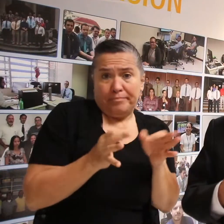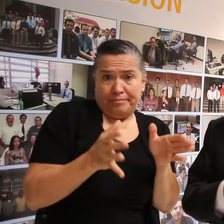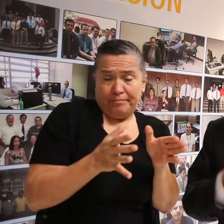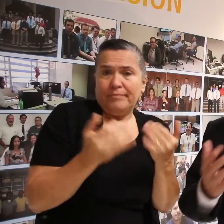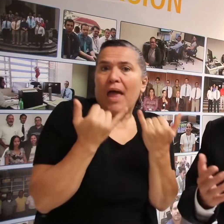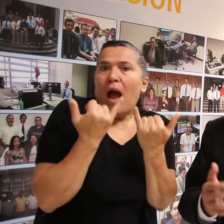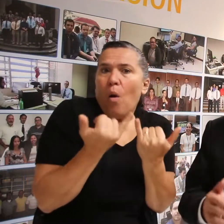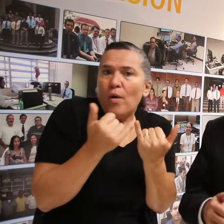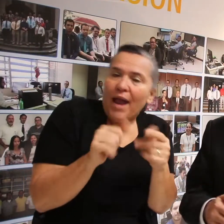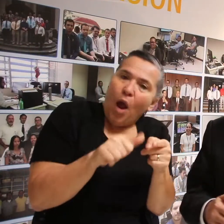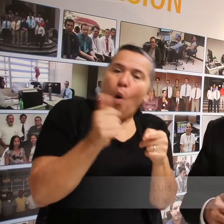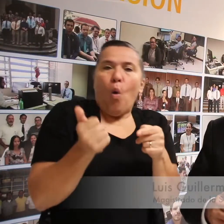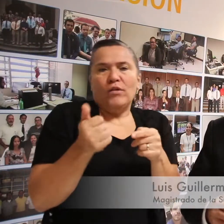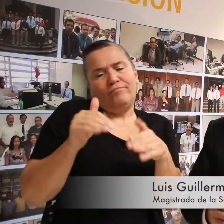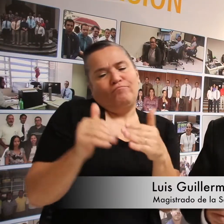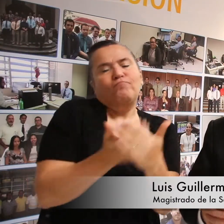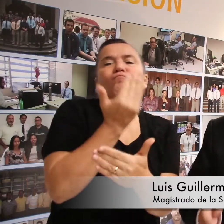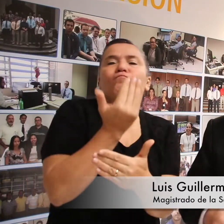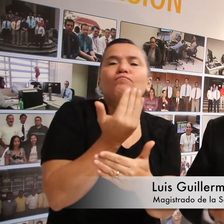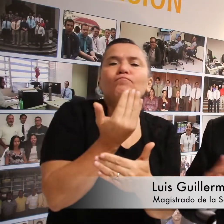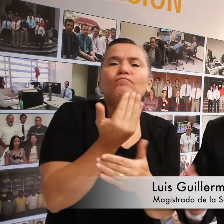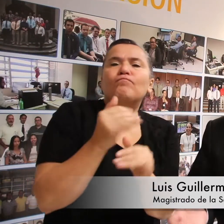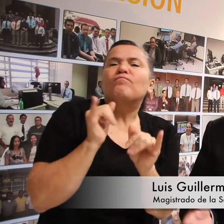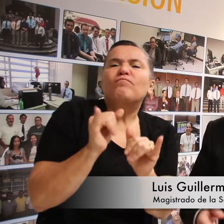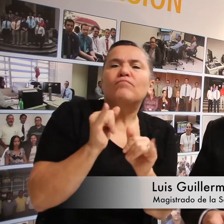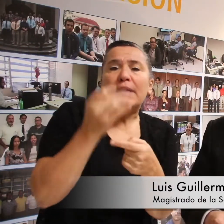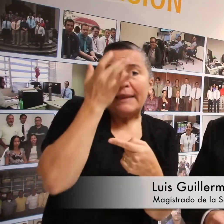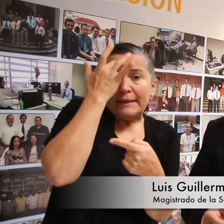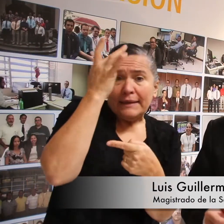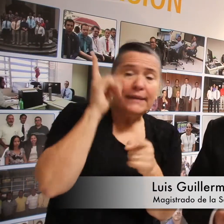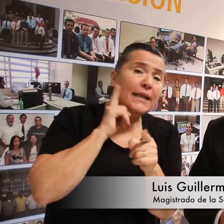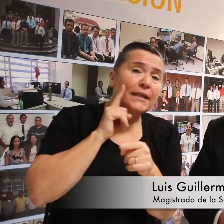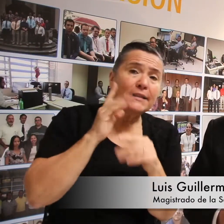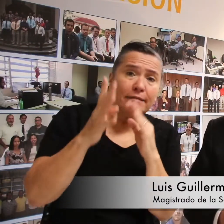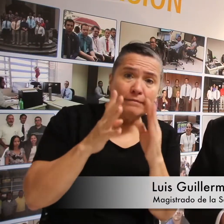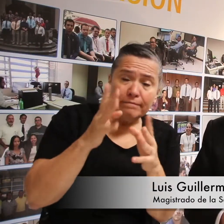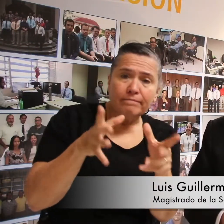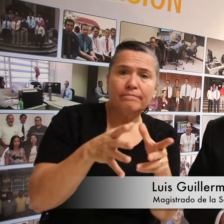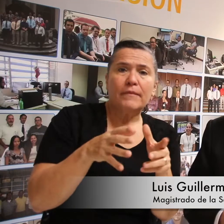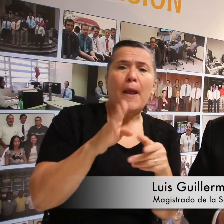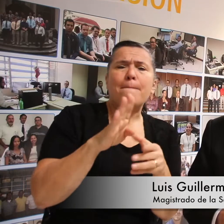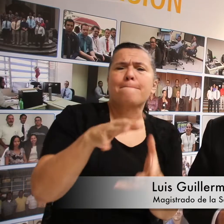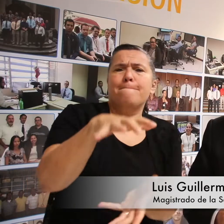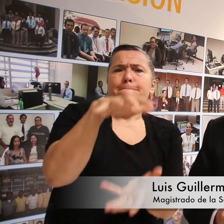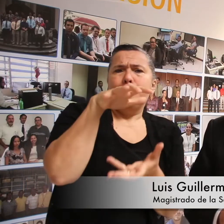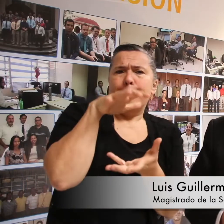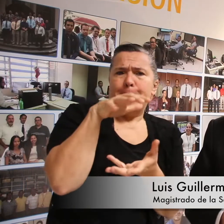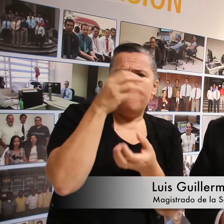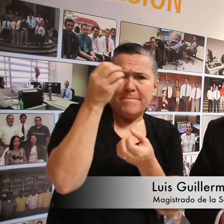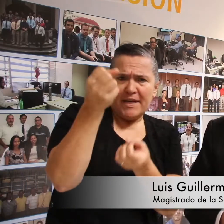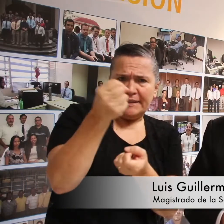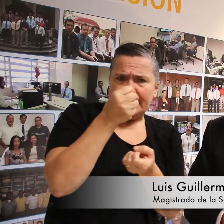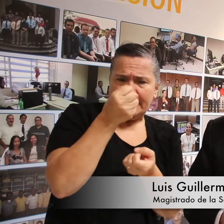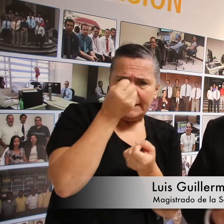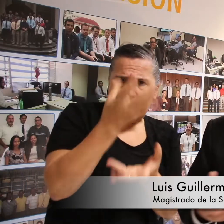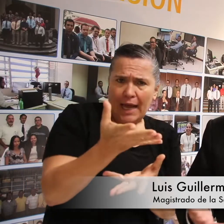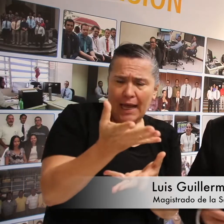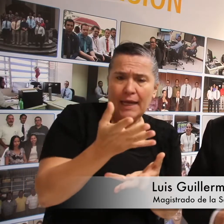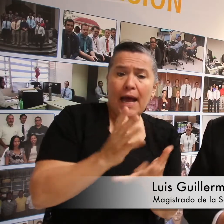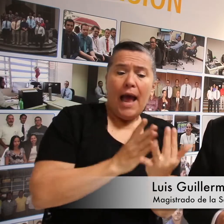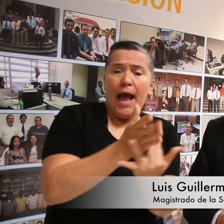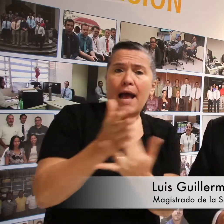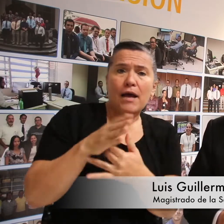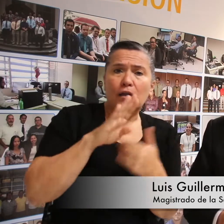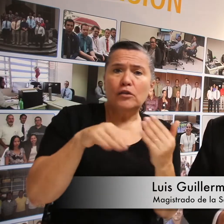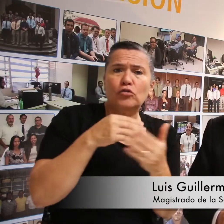tenemos otras nuevas innovaciones como la inteligencia artificial y el Big Data y el acceso a todos los